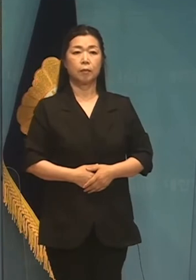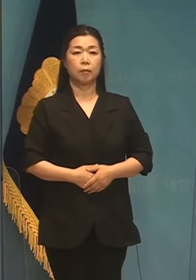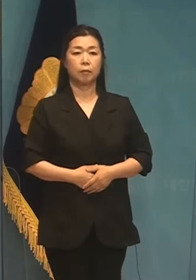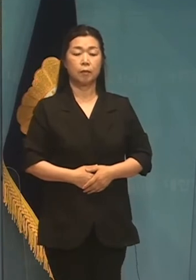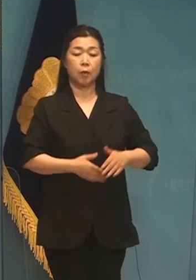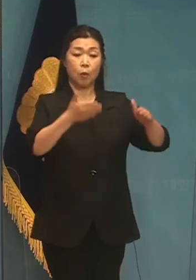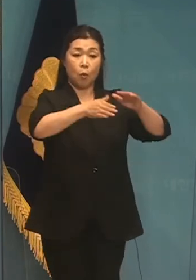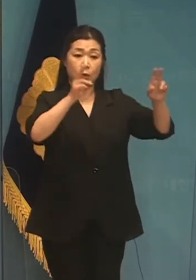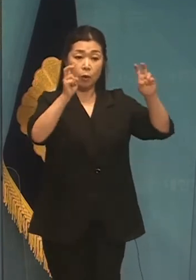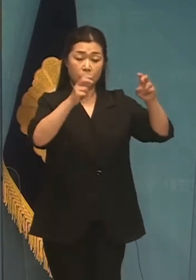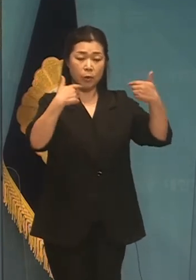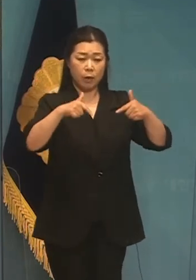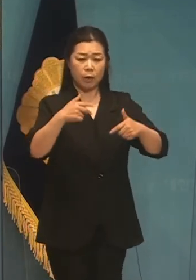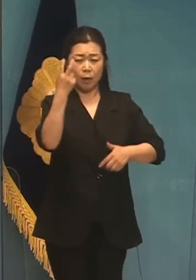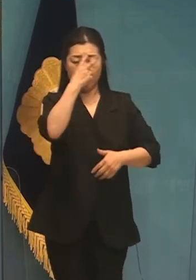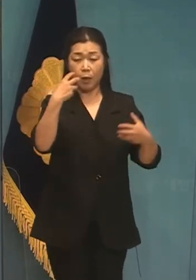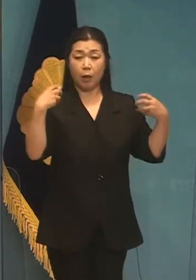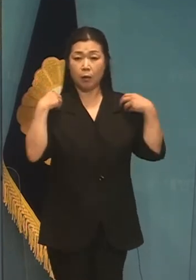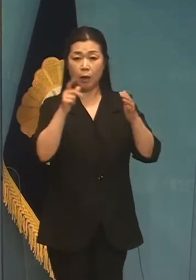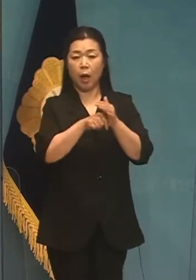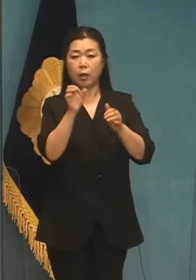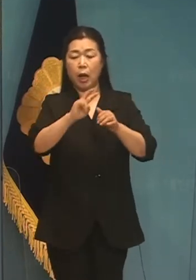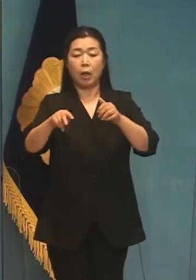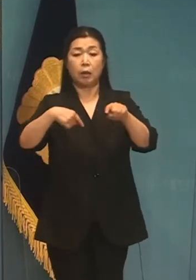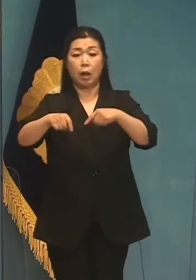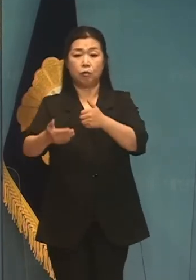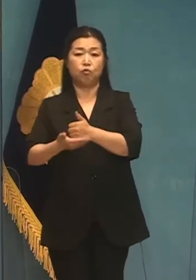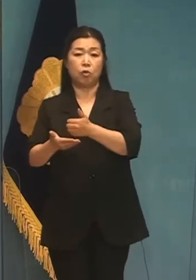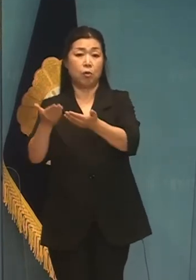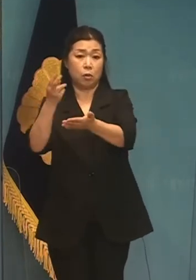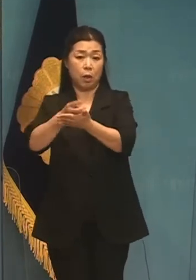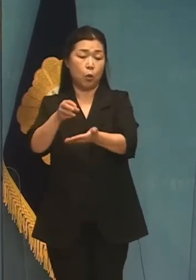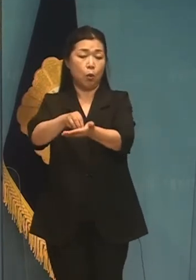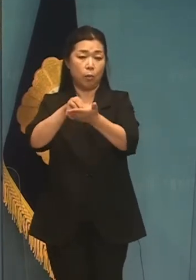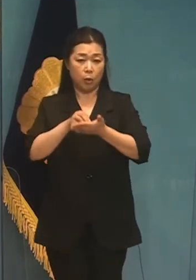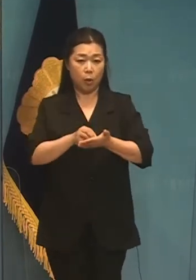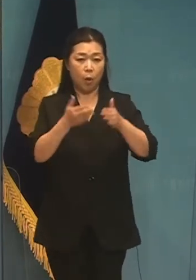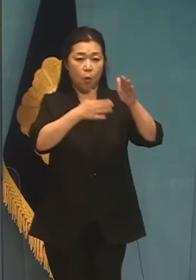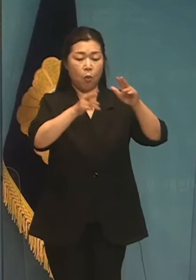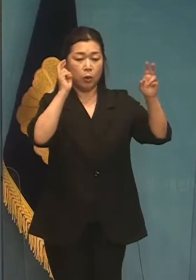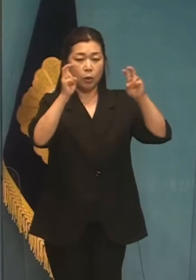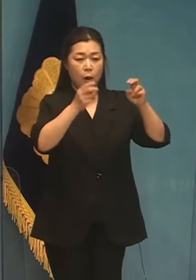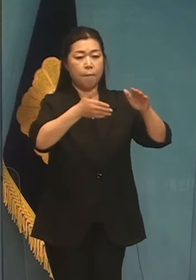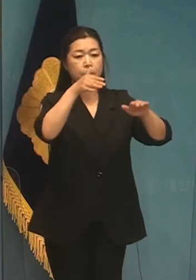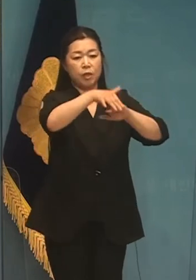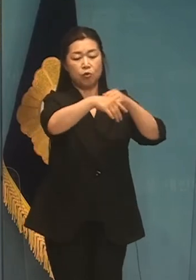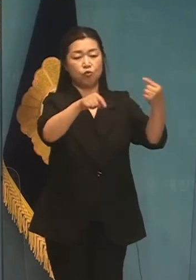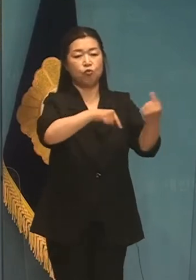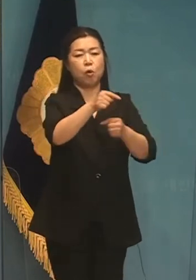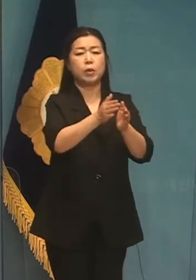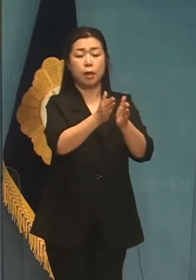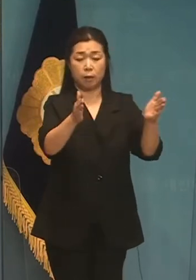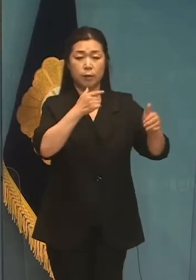공기업 상임감사에 야당 추천제를 도입해서 공기업의 민주적 운영을 시작하겠습니다.